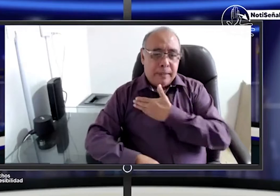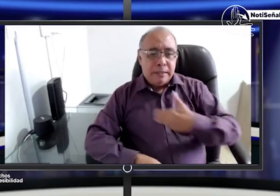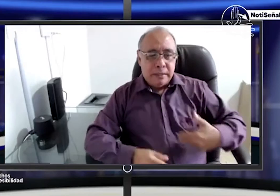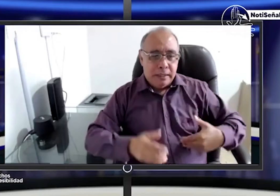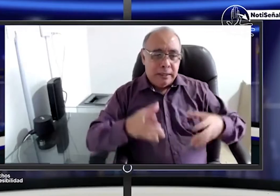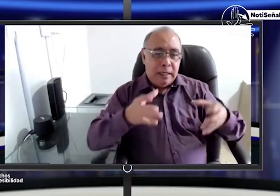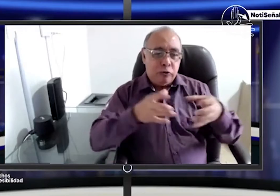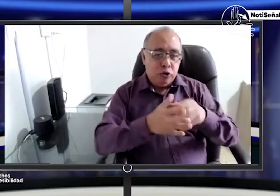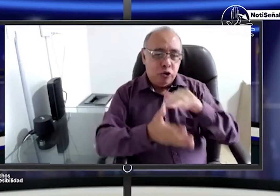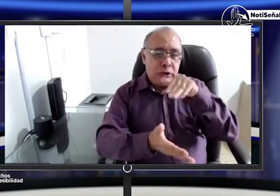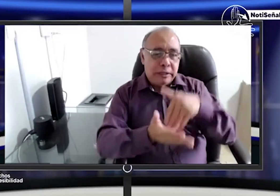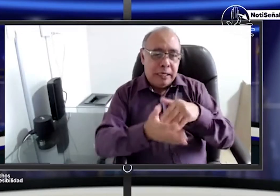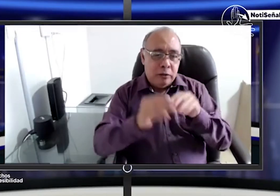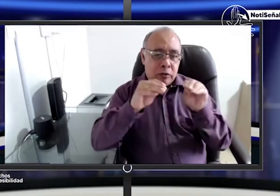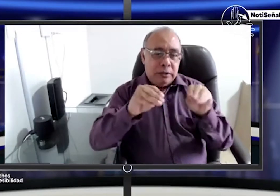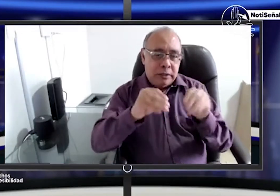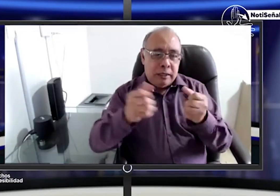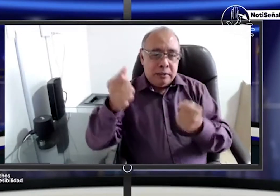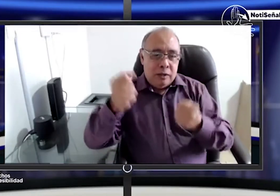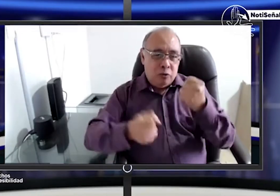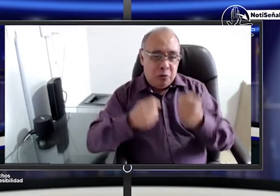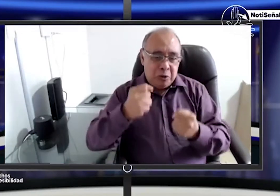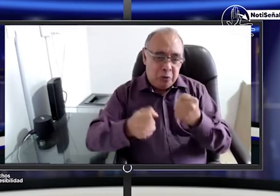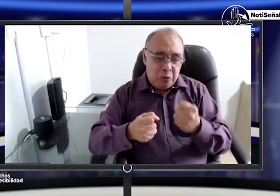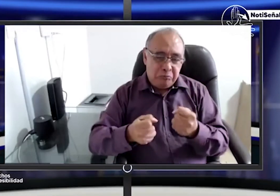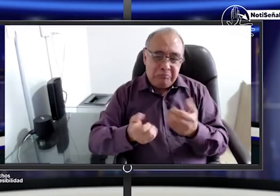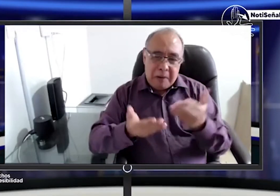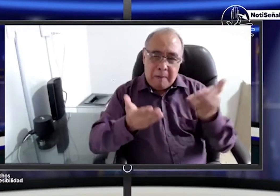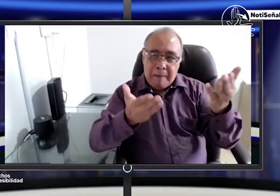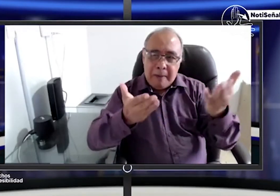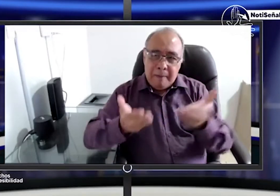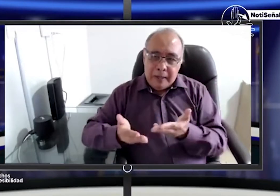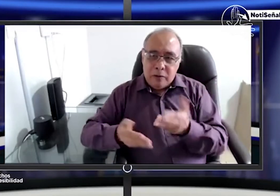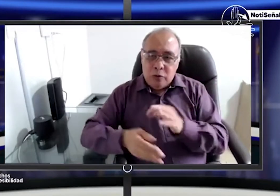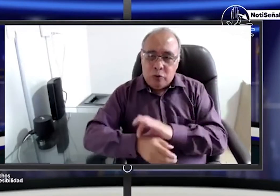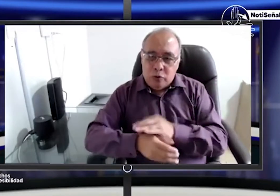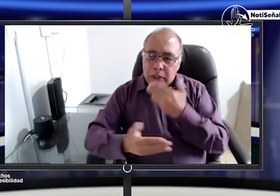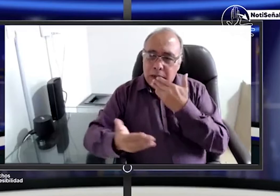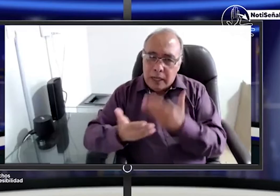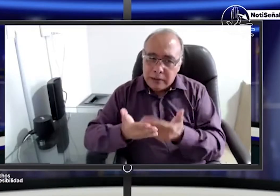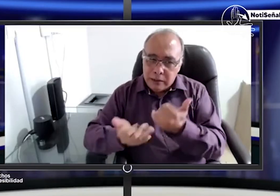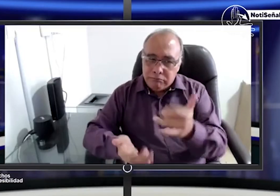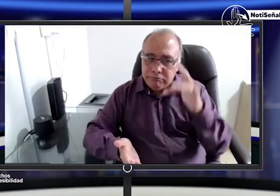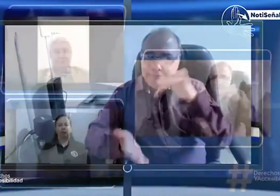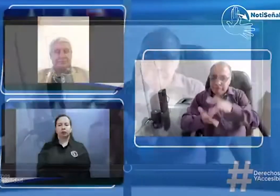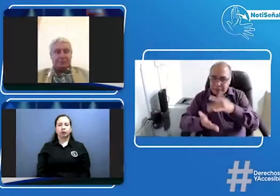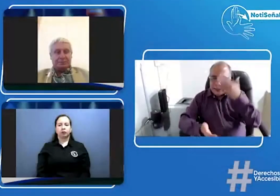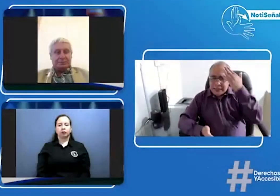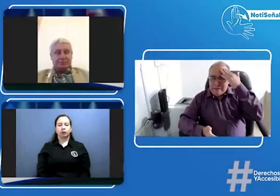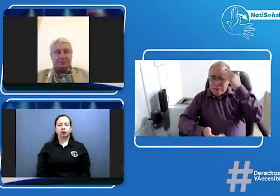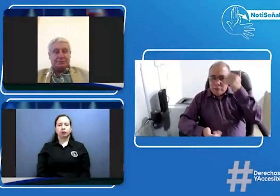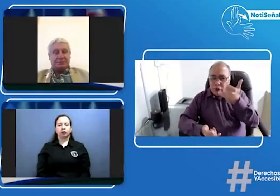José Alveiro Cárdenas él es el presidente de CEACOL doctor Alveiro